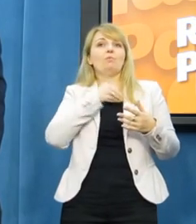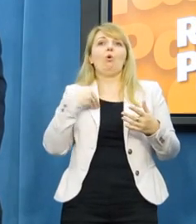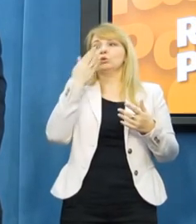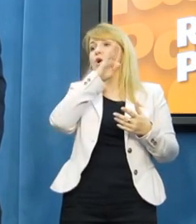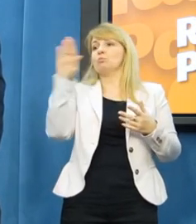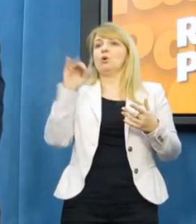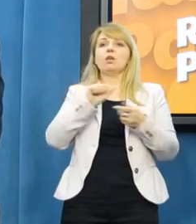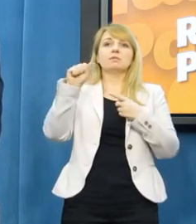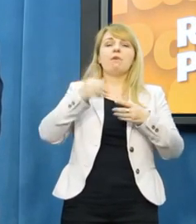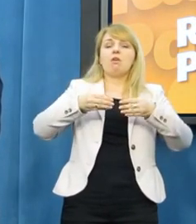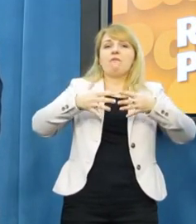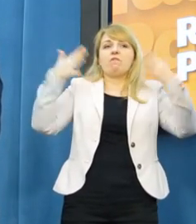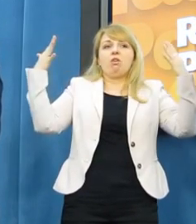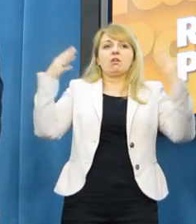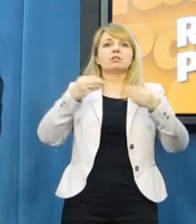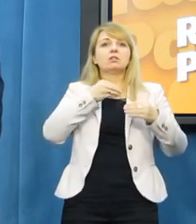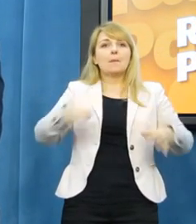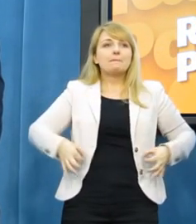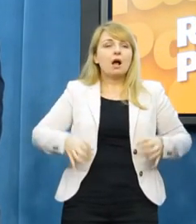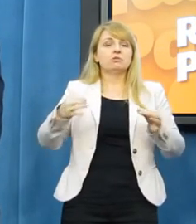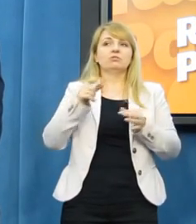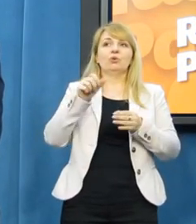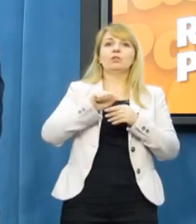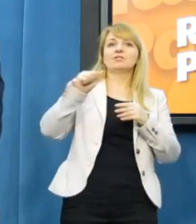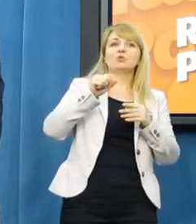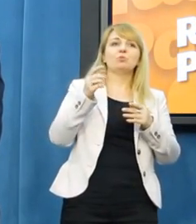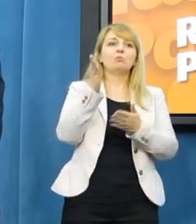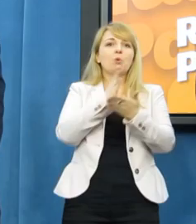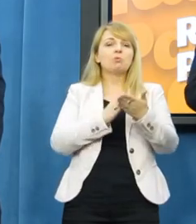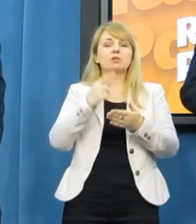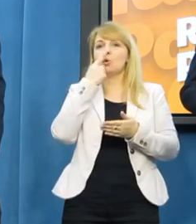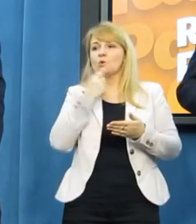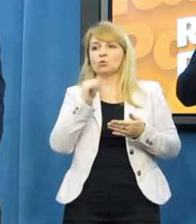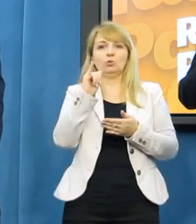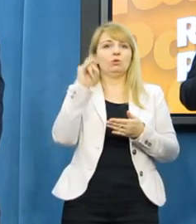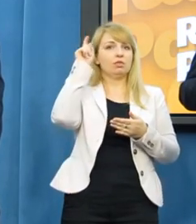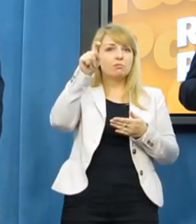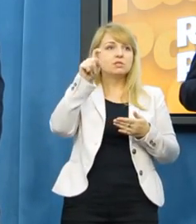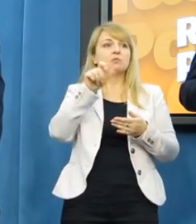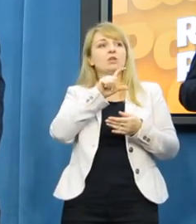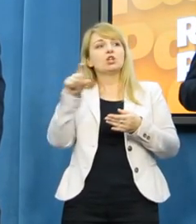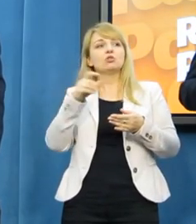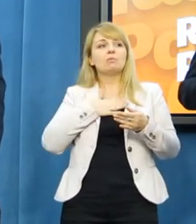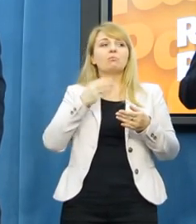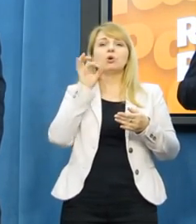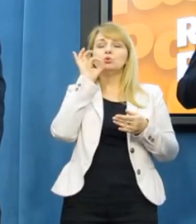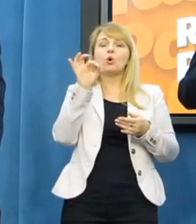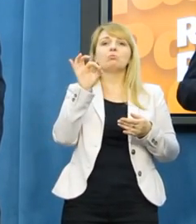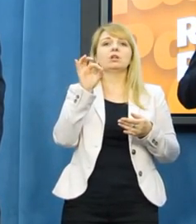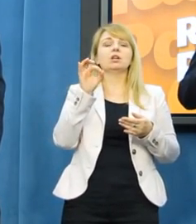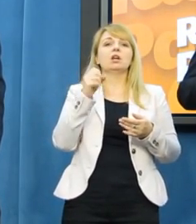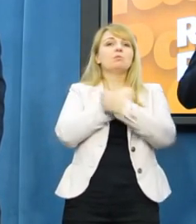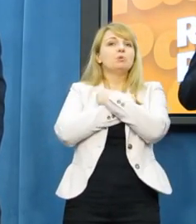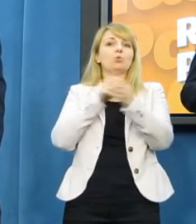księstwem polskolitewskim między Niemcami i Rosją, czy mamy do czynienia z mądrym patriotyzmem? Ten mądry